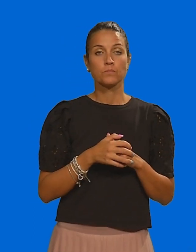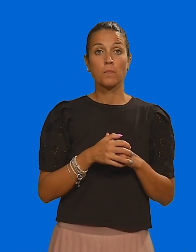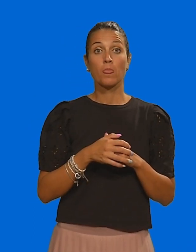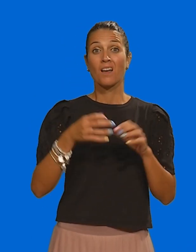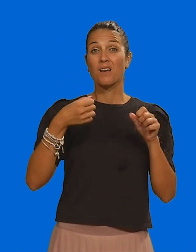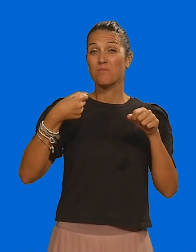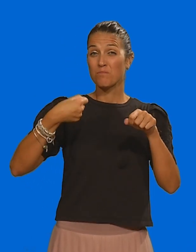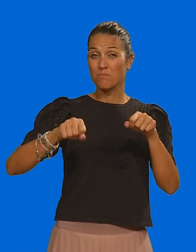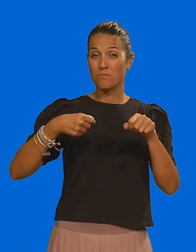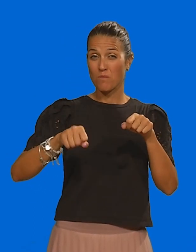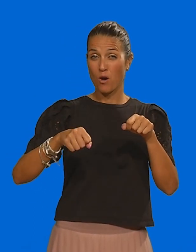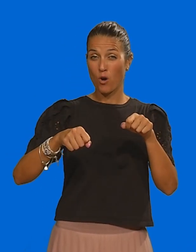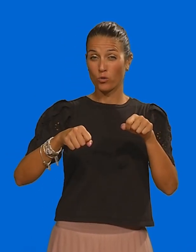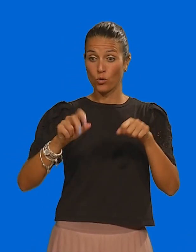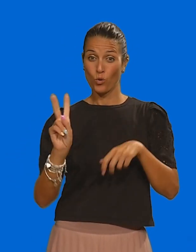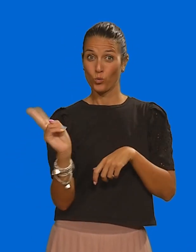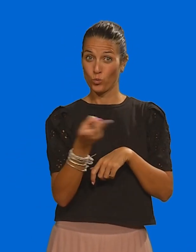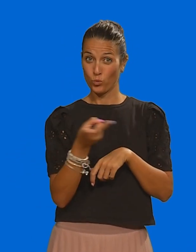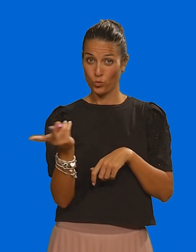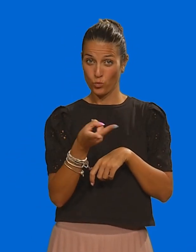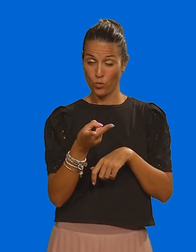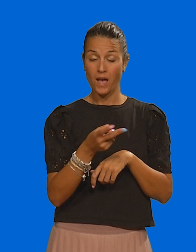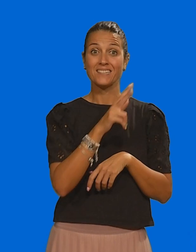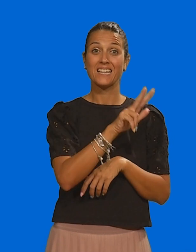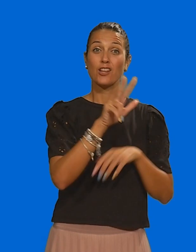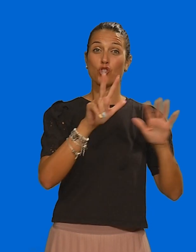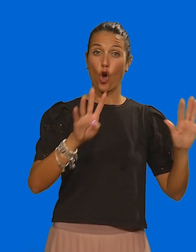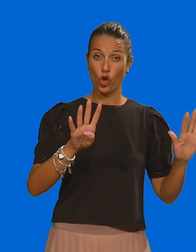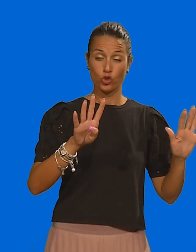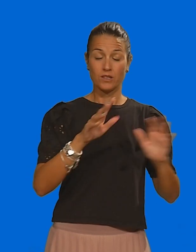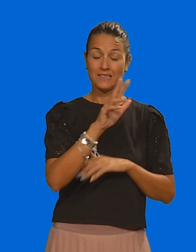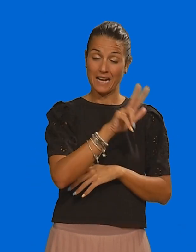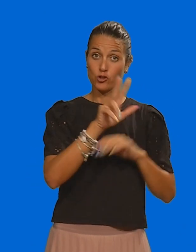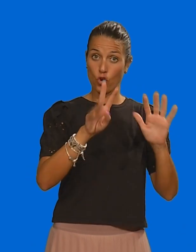A perdere la vita due centauri, un 38enne di Racale e un 36enne di Lecce.